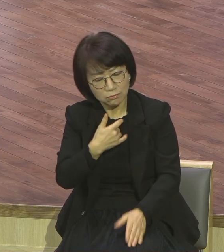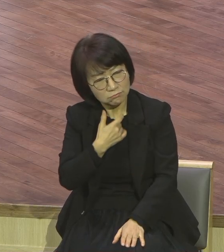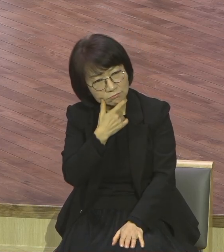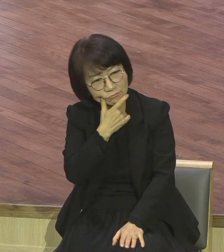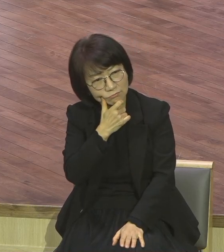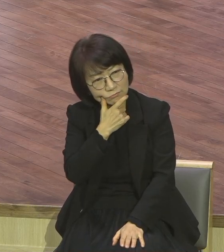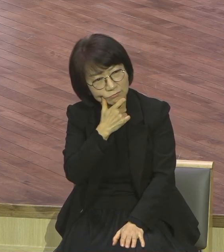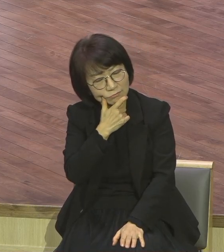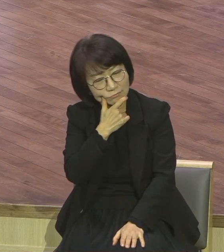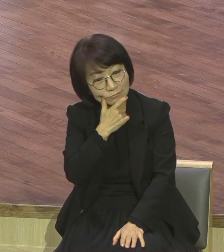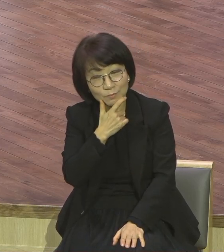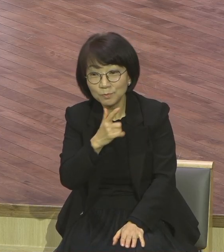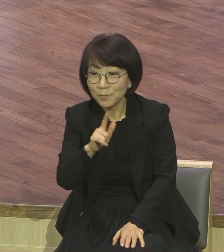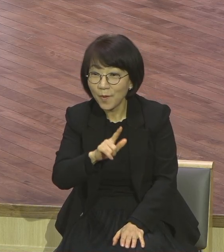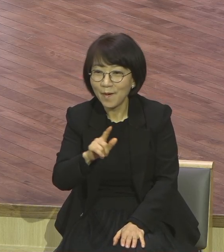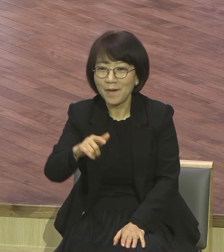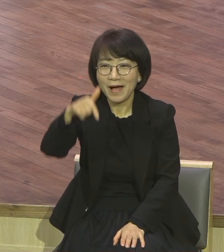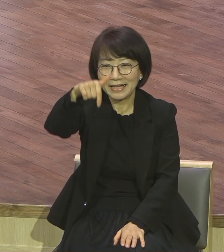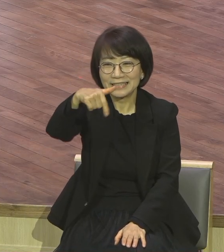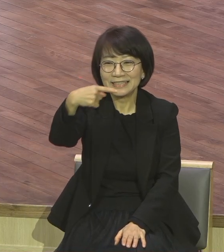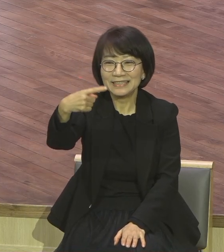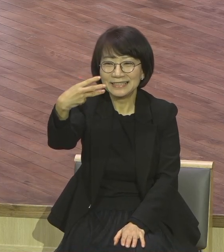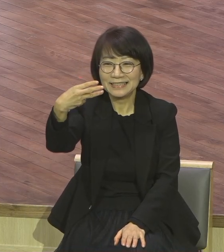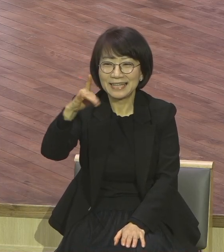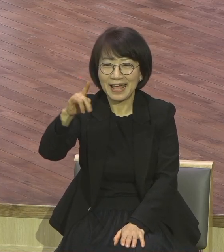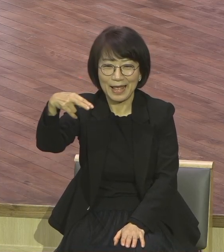그것이 바로 그래도라고 하는 섬입니다.